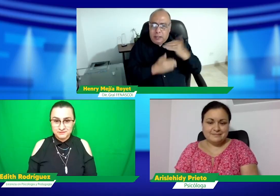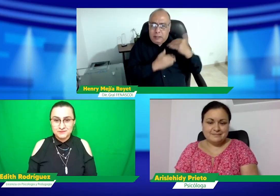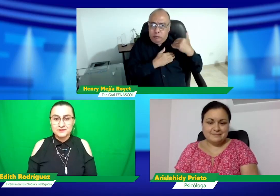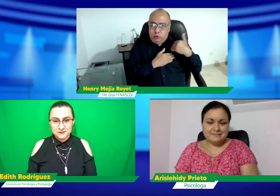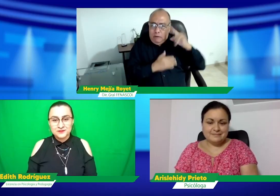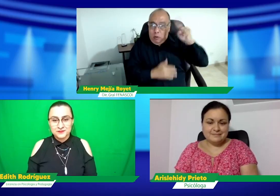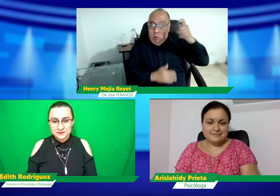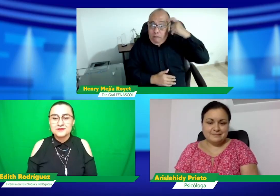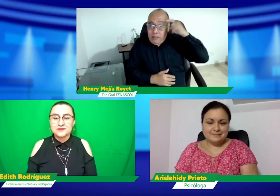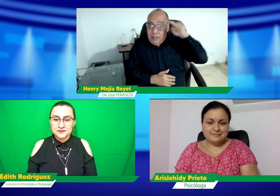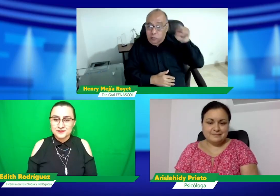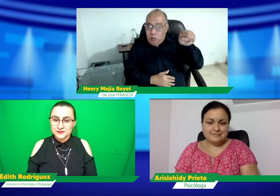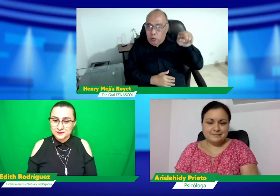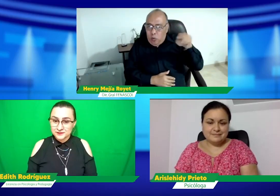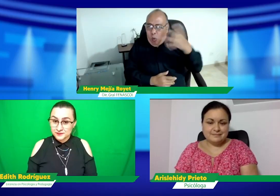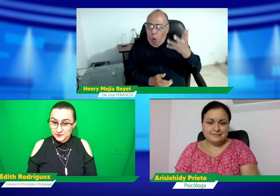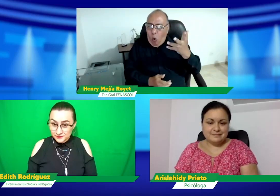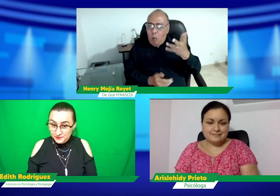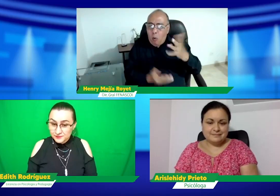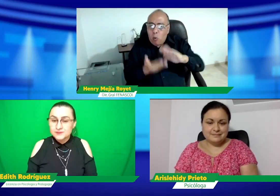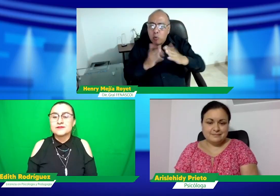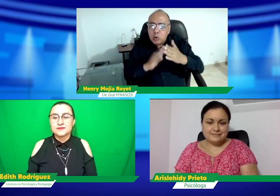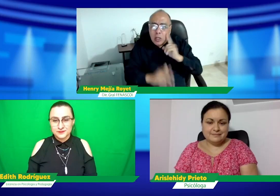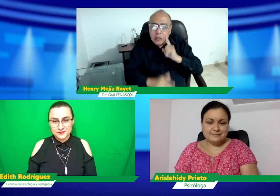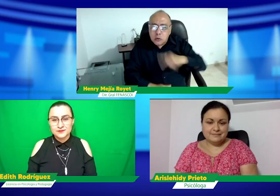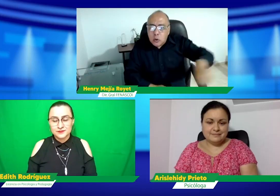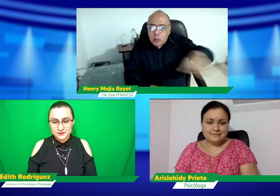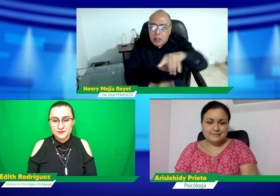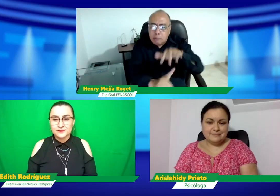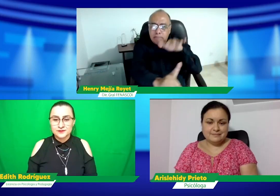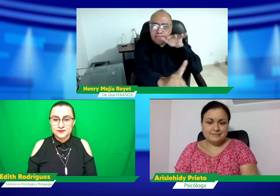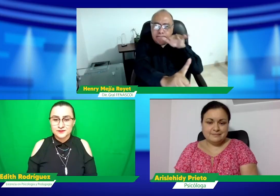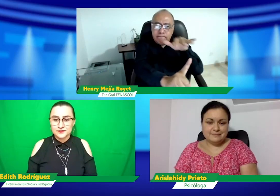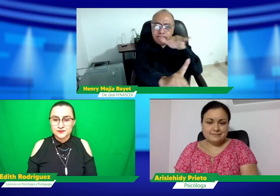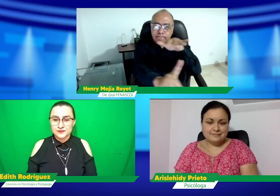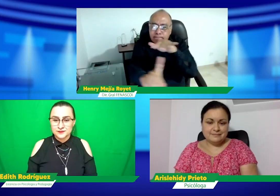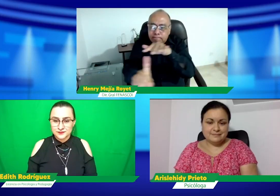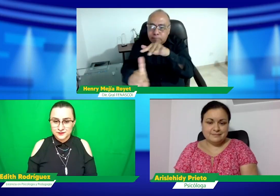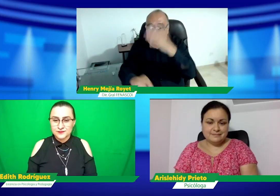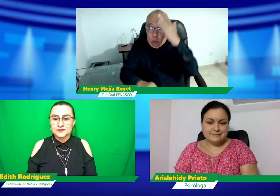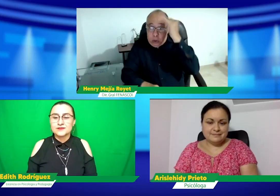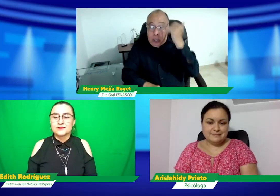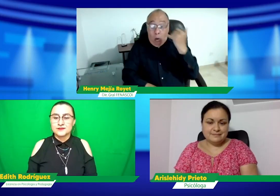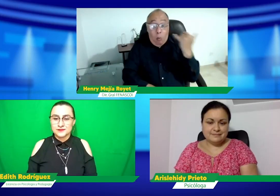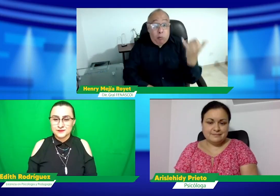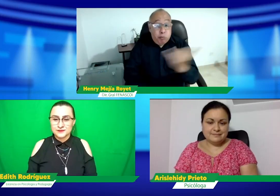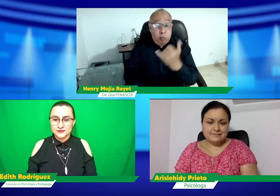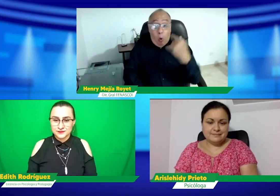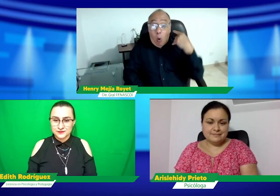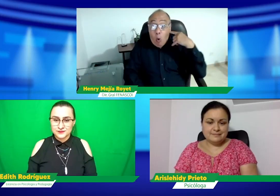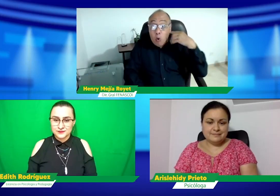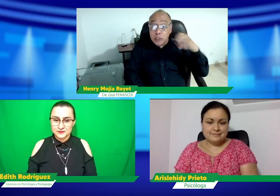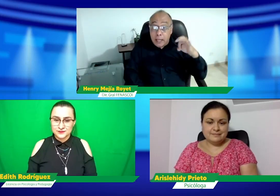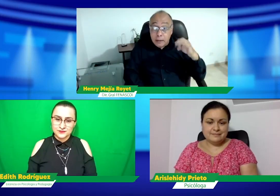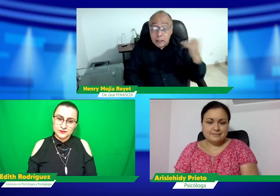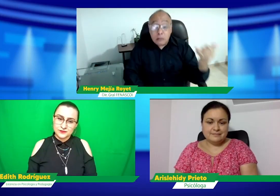es importante pensar cómo encontrar esta solución también, no solamente desde el gobierno, sino desde los diferentes